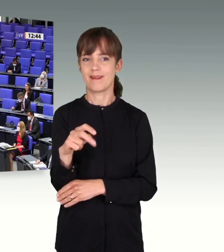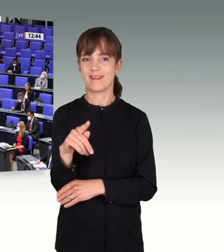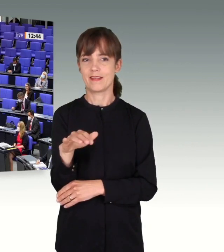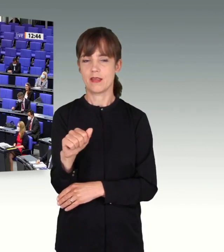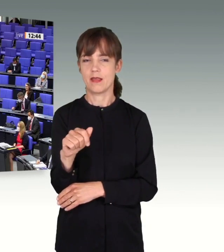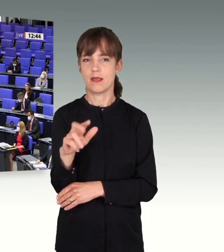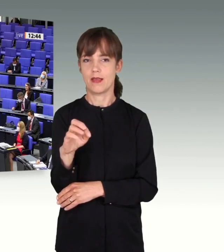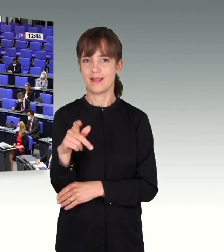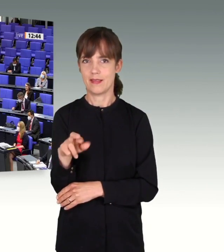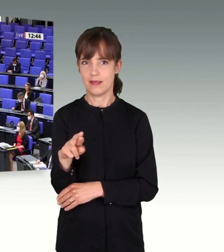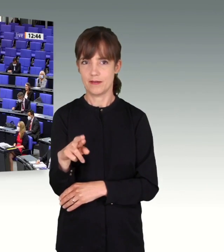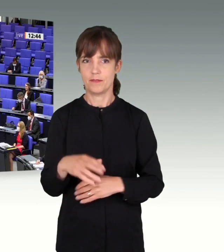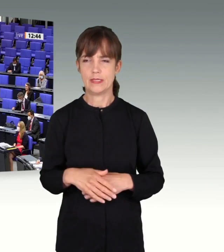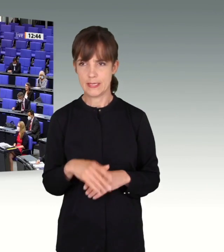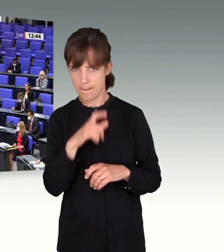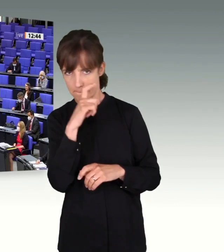Maske, bitte.